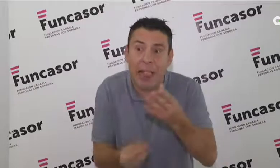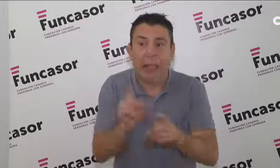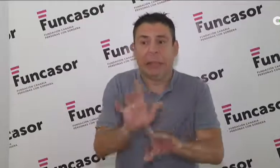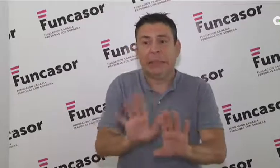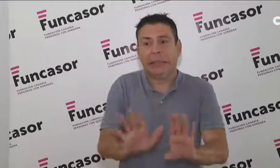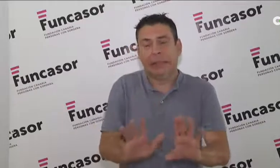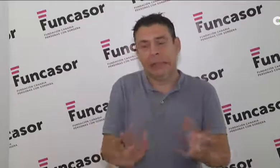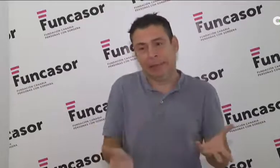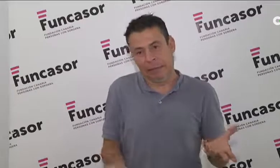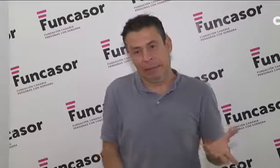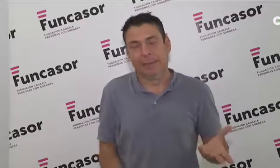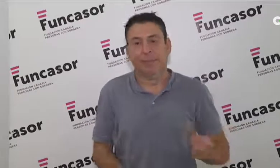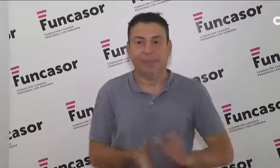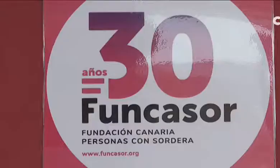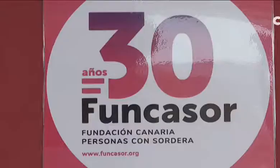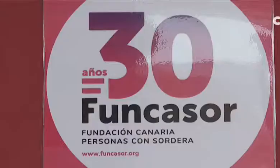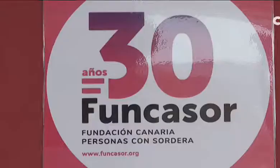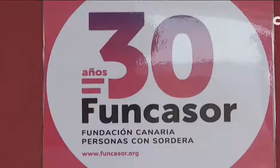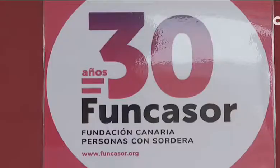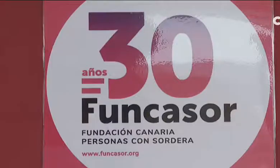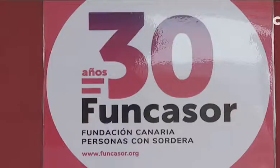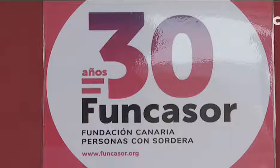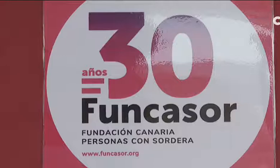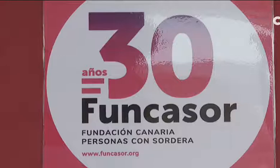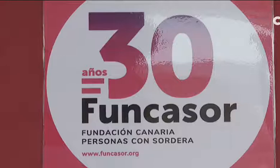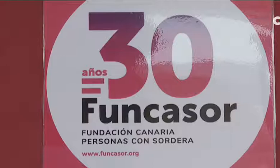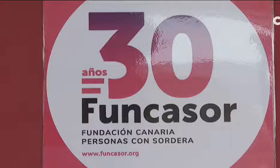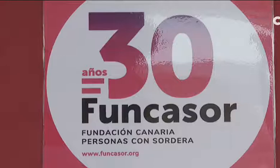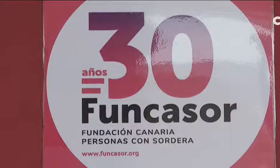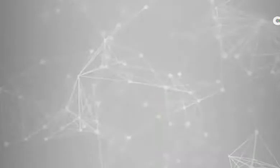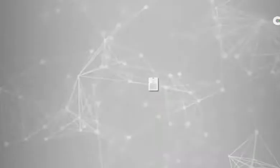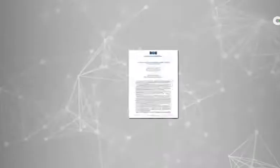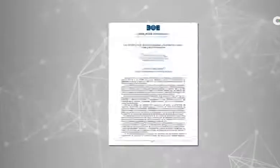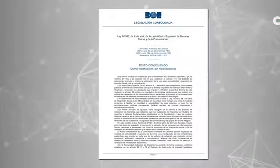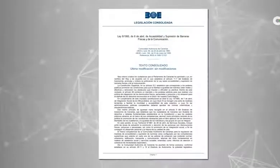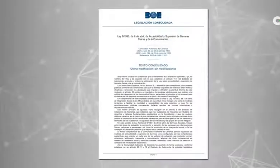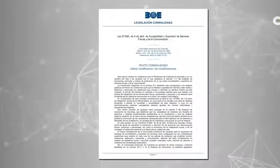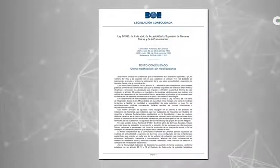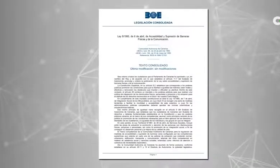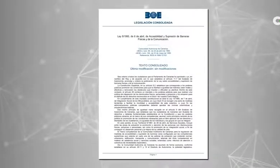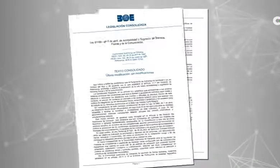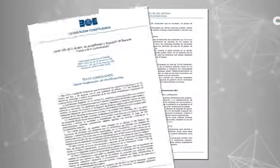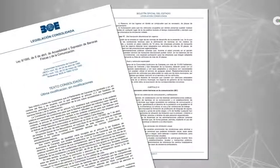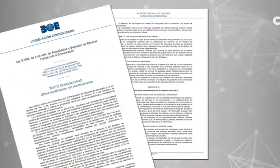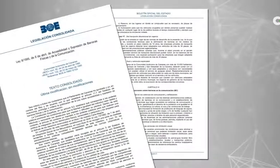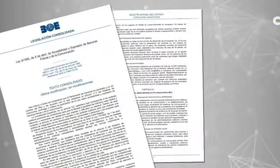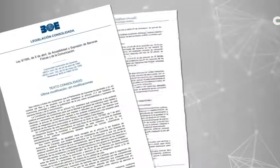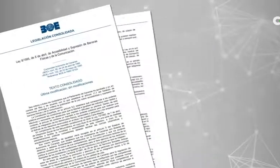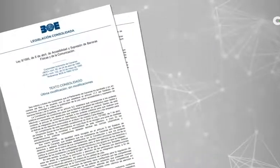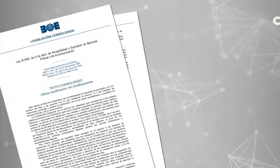nos agrandan. Y claro, muchas veces hay cosas que no entiendo, me puedo equivocar a entenderlo o a describirlo yo. Se constata que no hay igualdad de